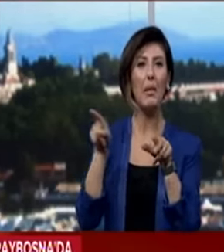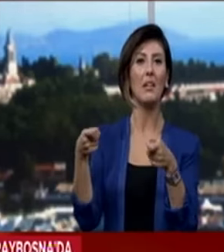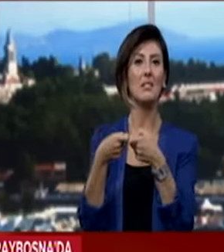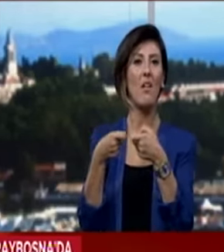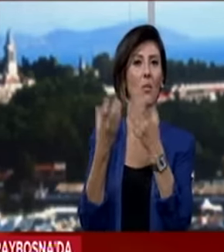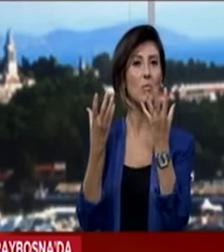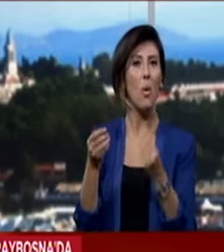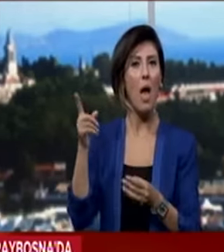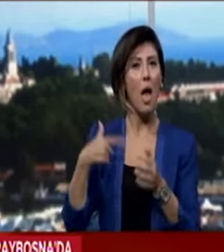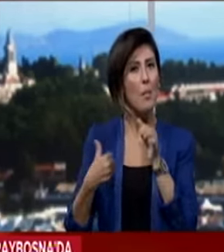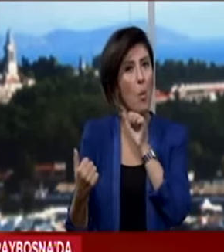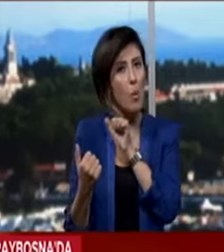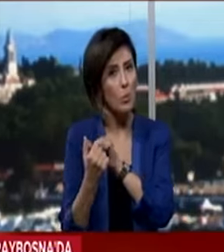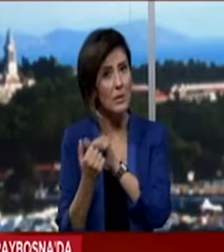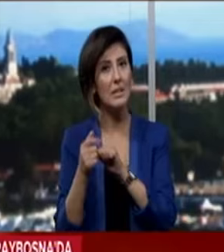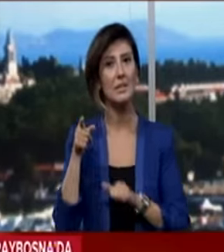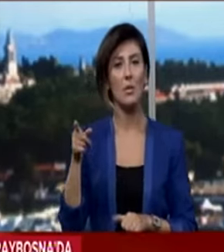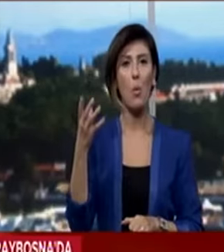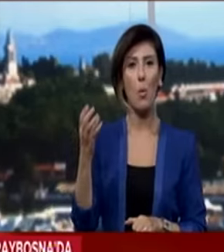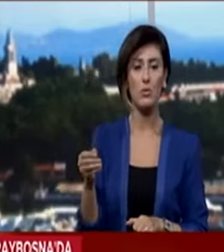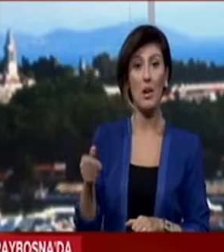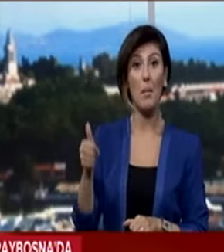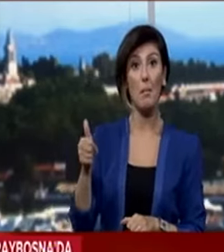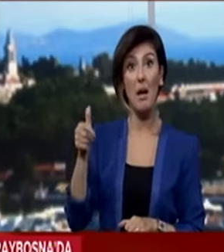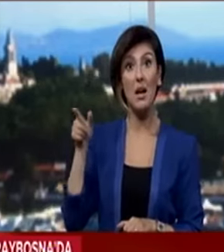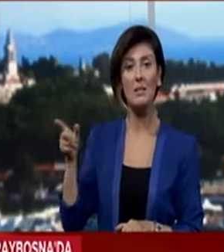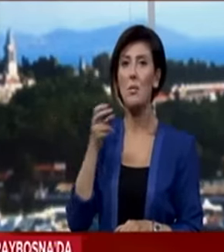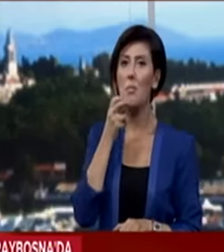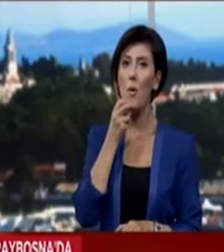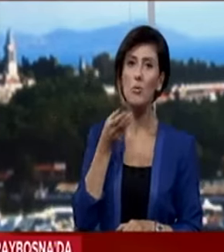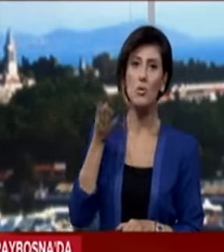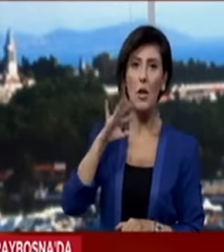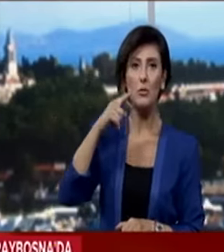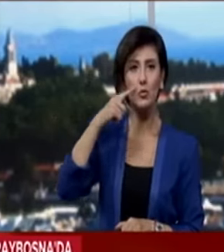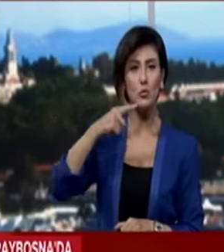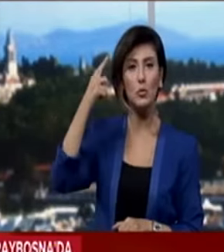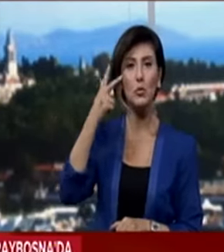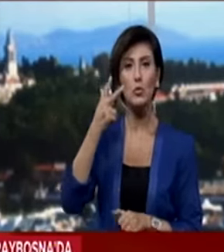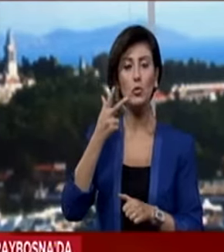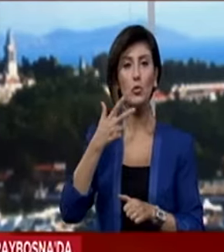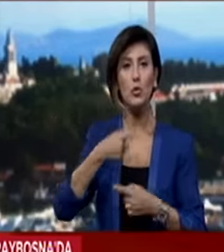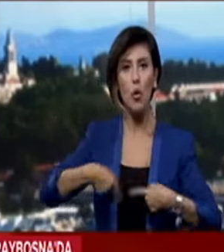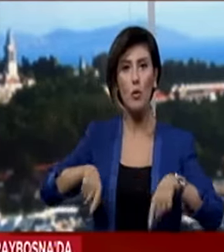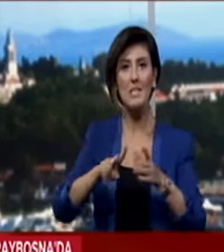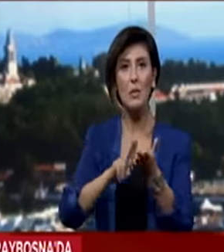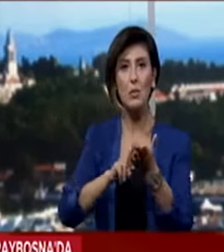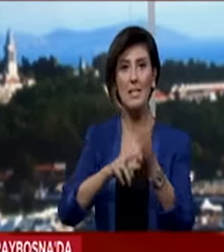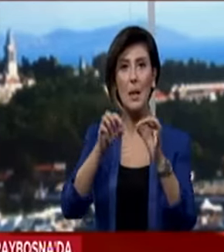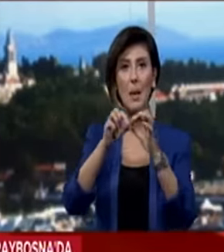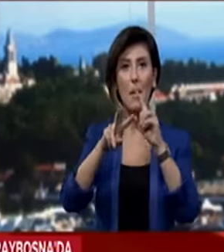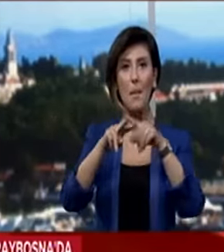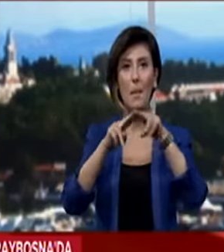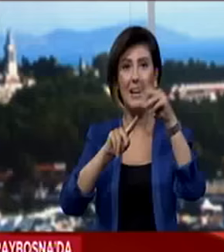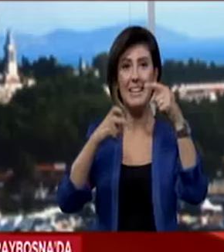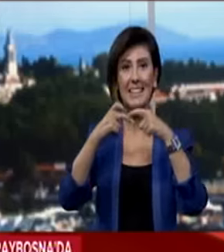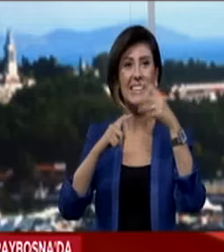Ve hep onların yanında olacak. Bakan Yalçın Topçu daha sonra Bosna Hersek Cumhurbaşkanlığı Üçlü Konseyi Üyesi Vakir